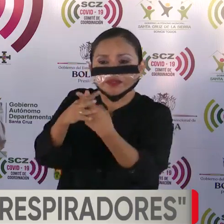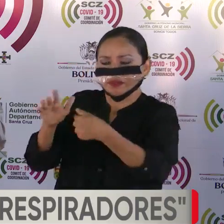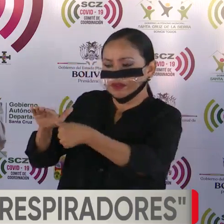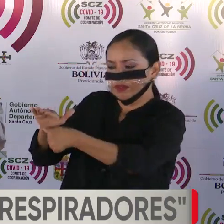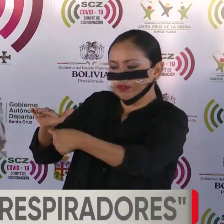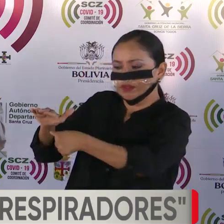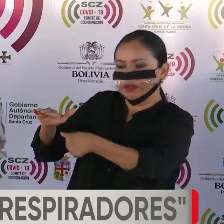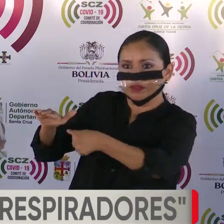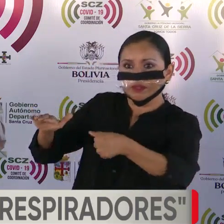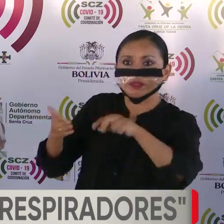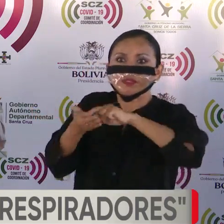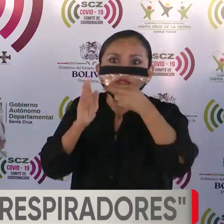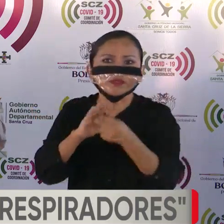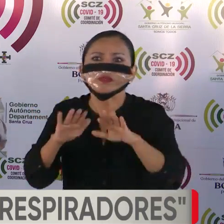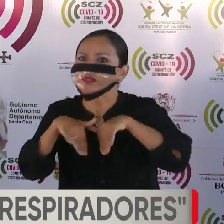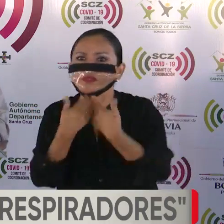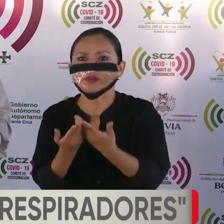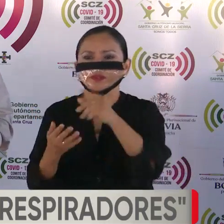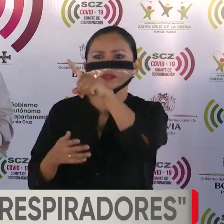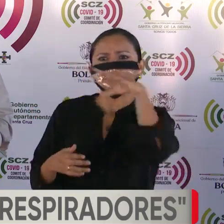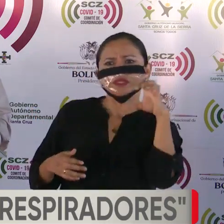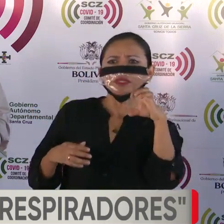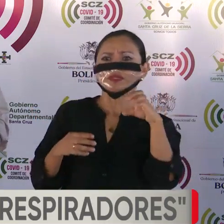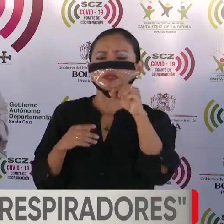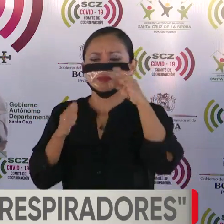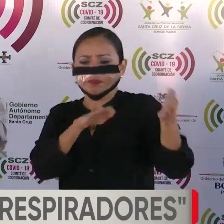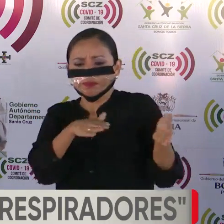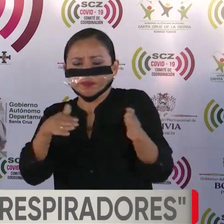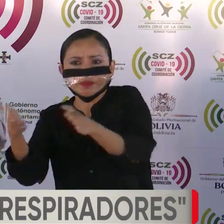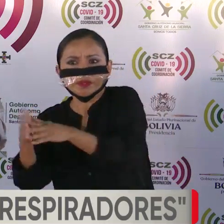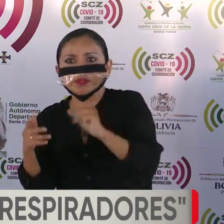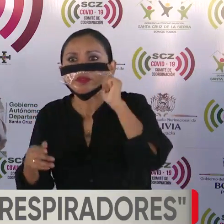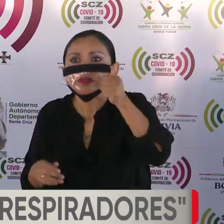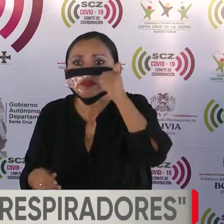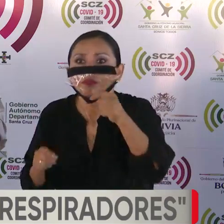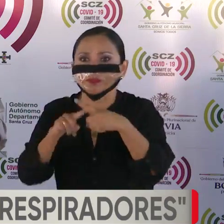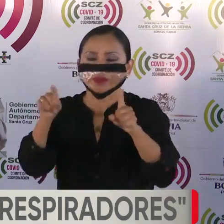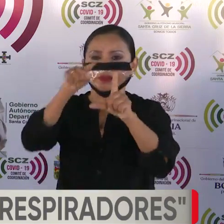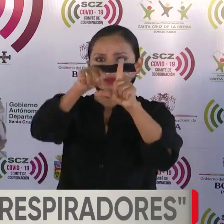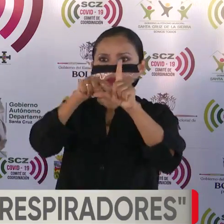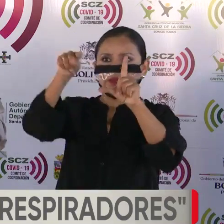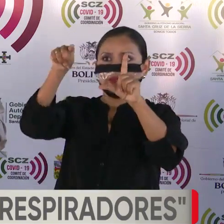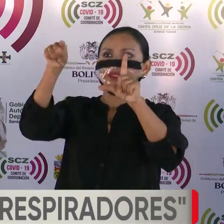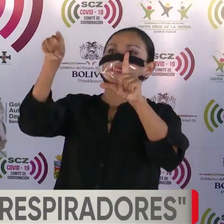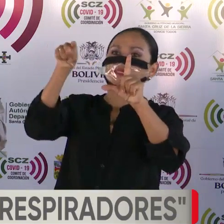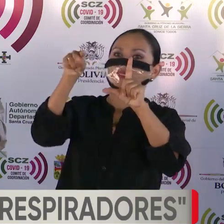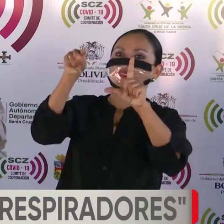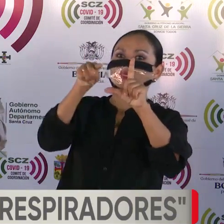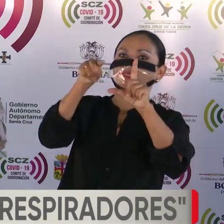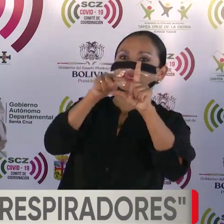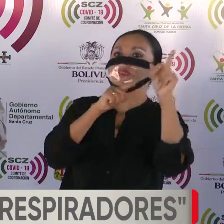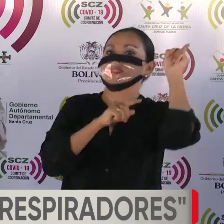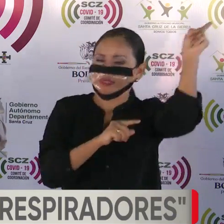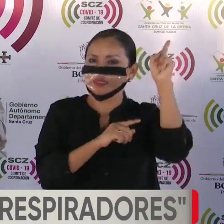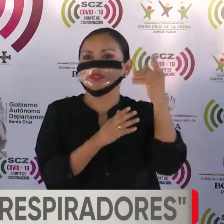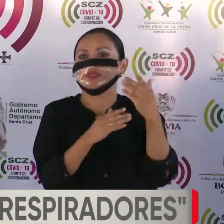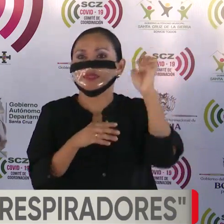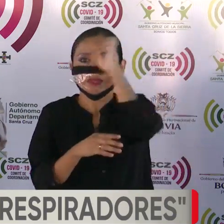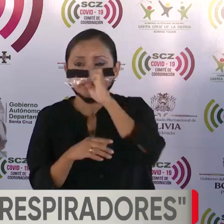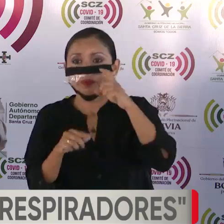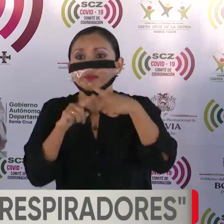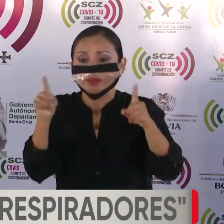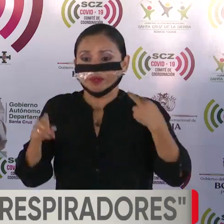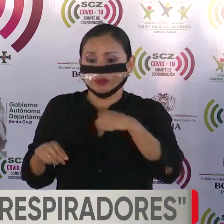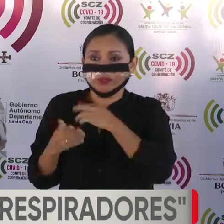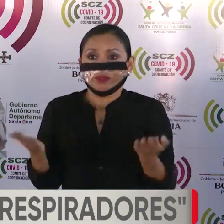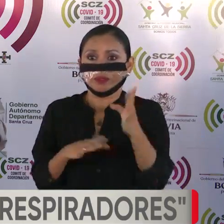de 100 muertos diarios. Y aunque es cierto que su curva es descendente y la nuestra aún es ascendente,